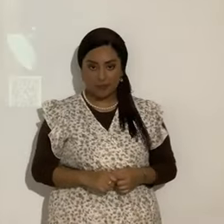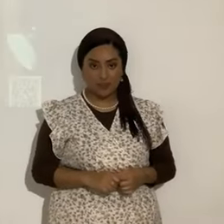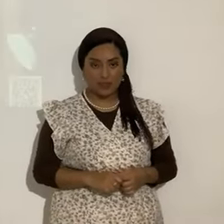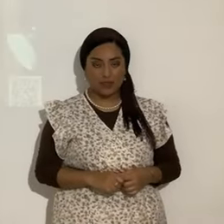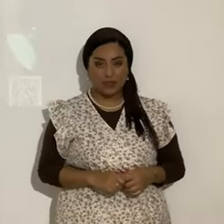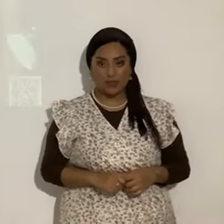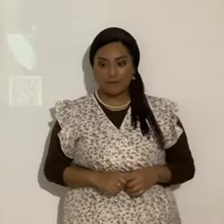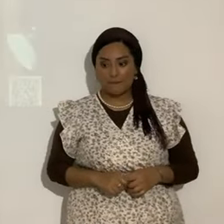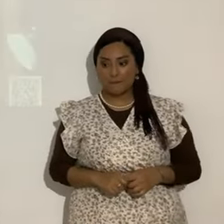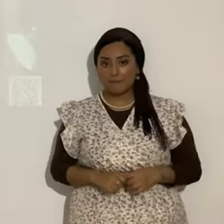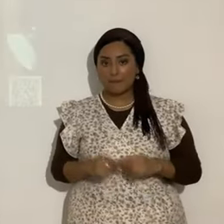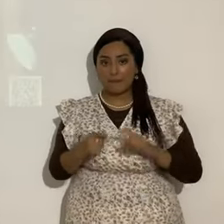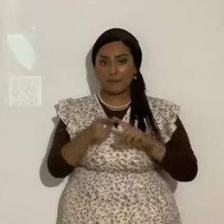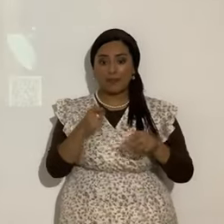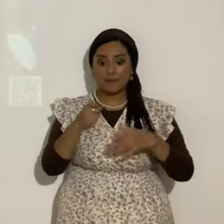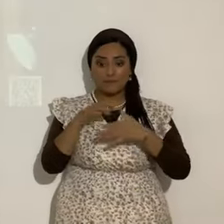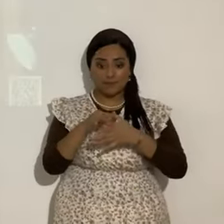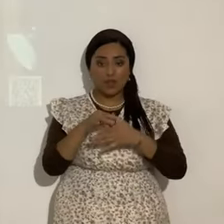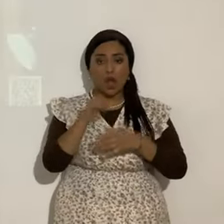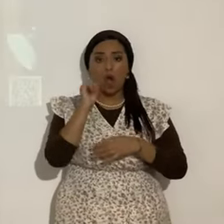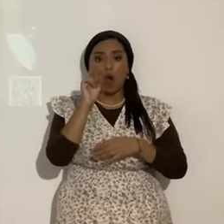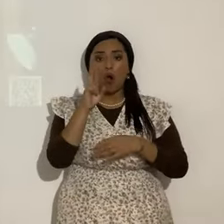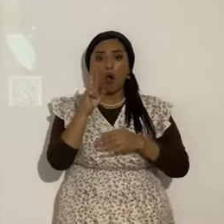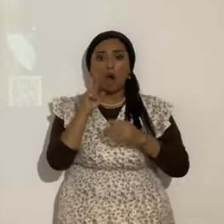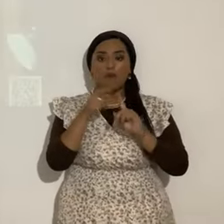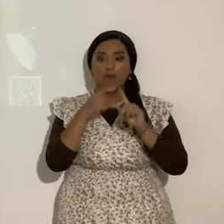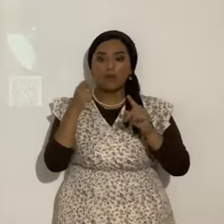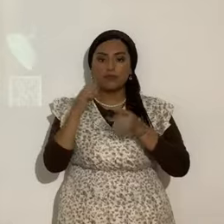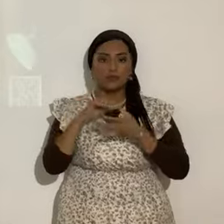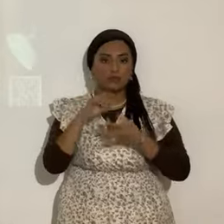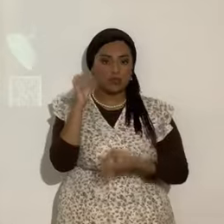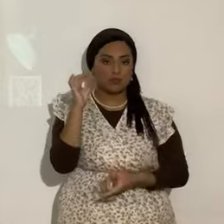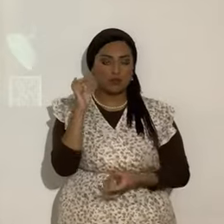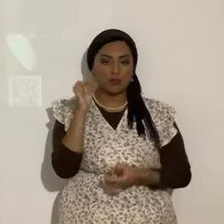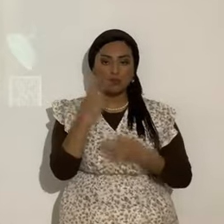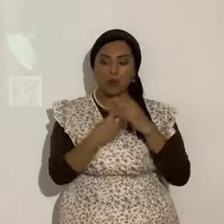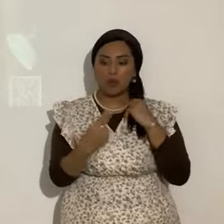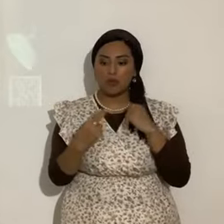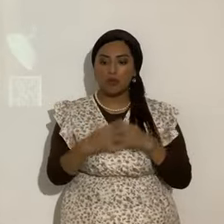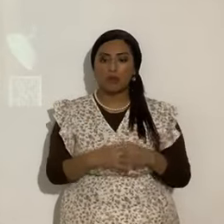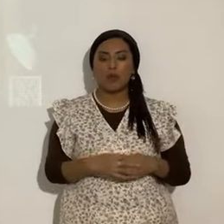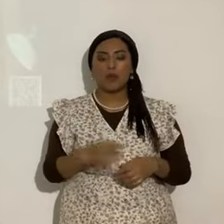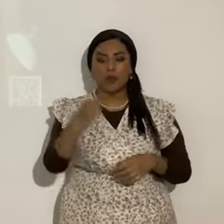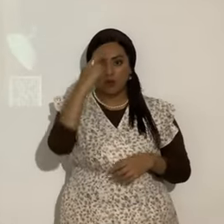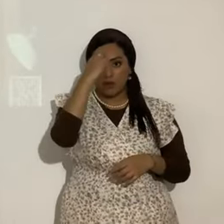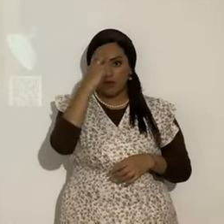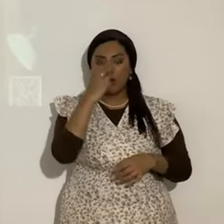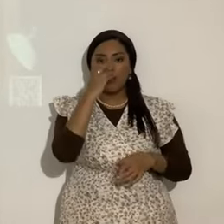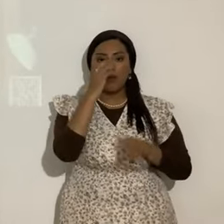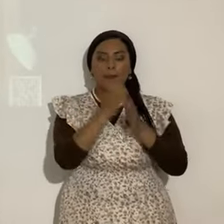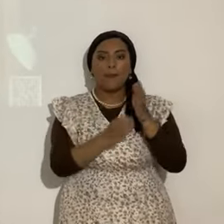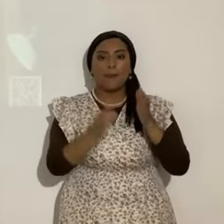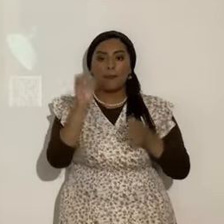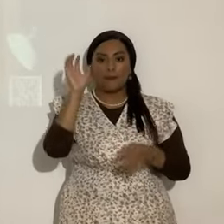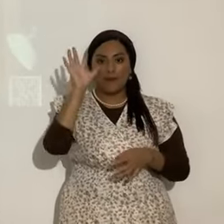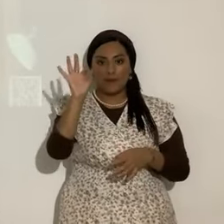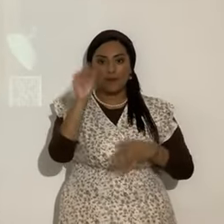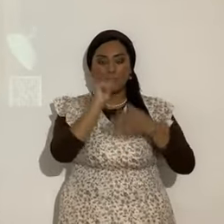de carne o en lo espiritual. Entonces, Romanos 9, verso 6,